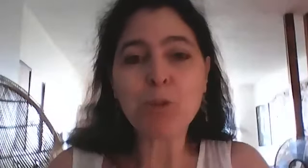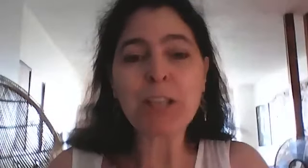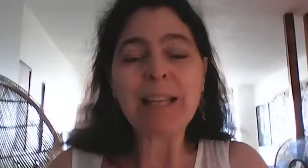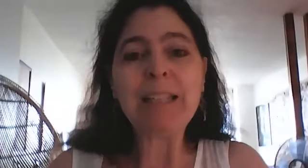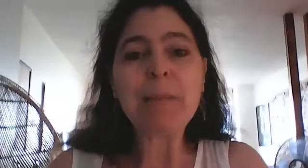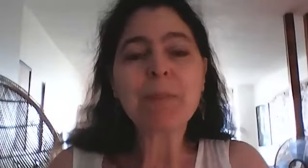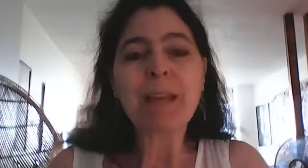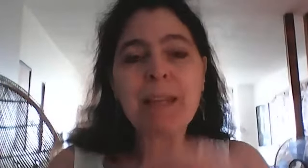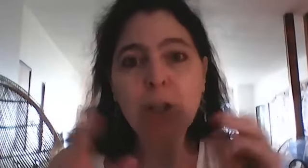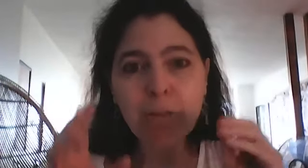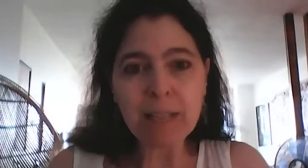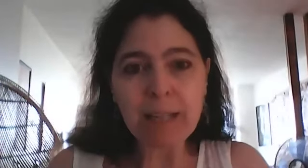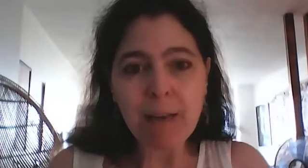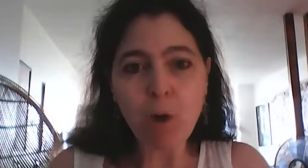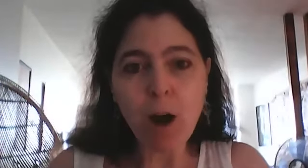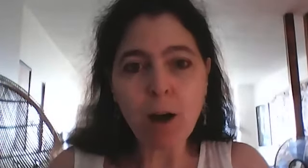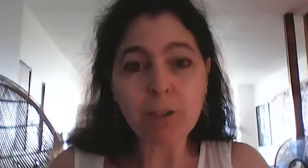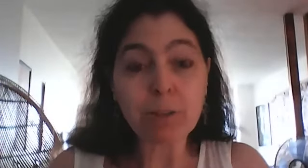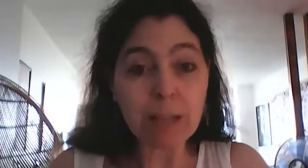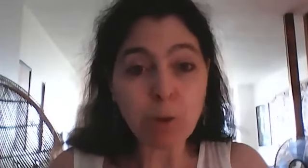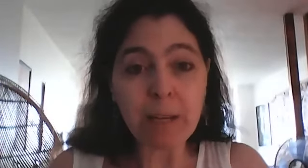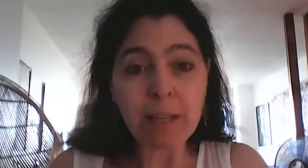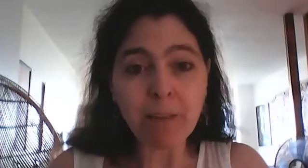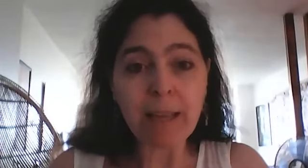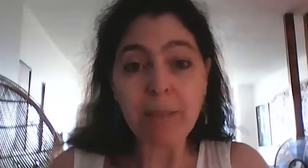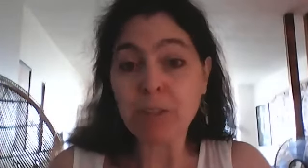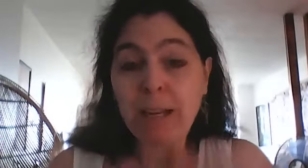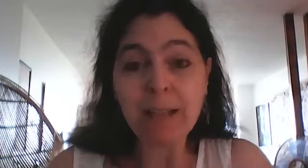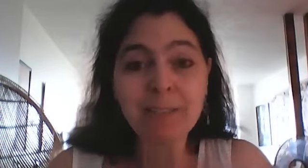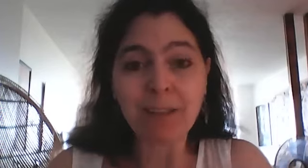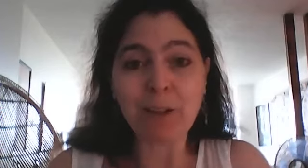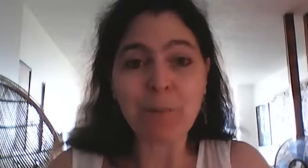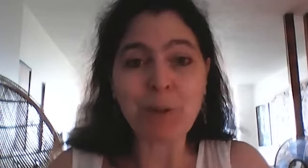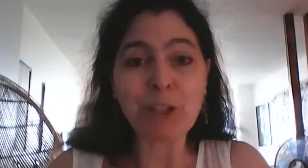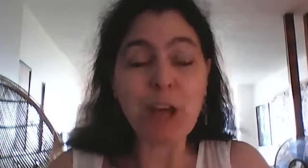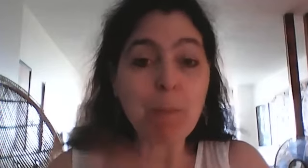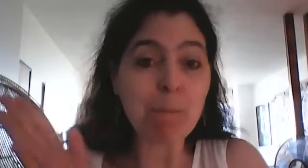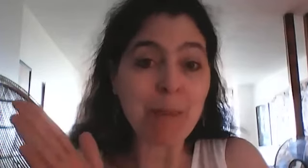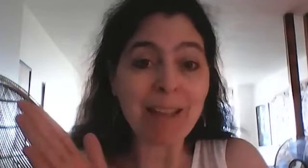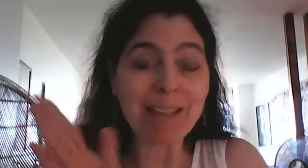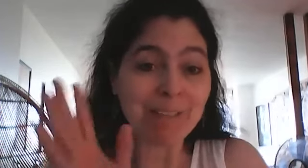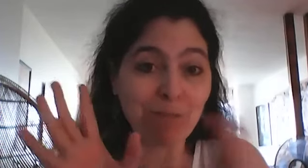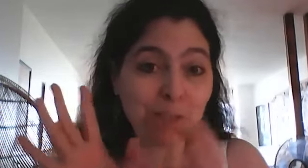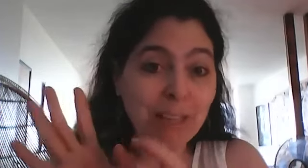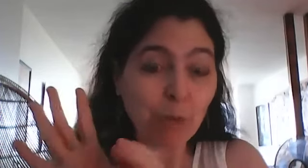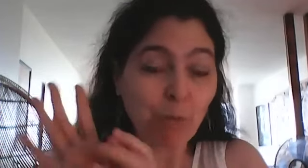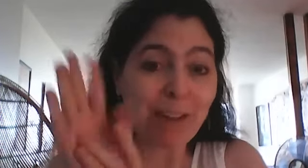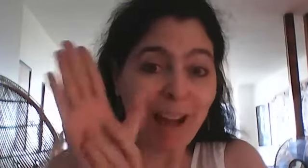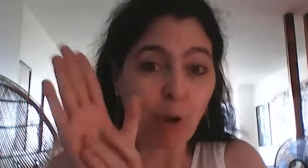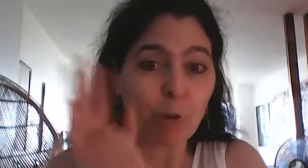plusieurs années et que là vous allez avoir dans son livre et vous allez être autonome mais vous allez retrouver en gros